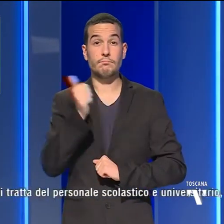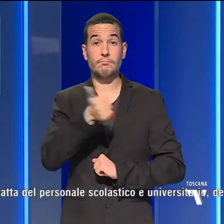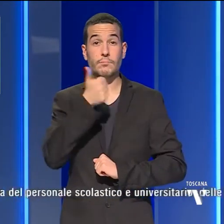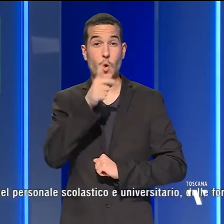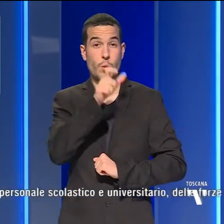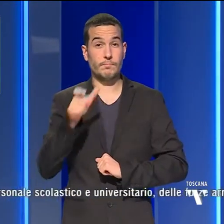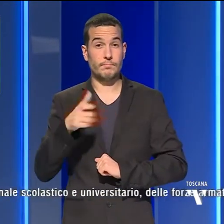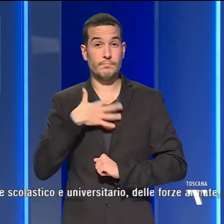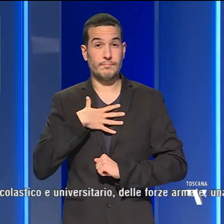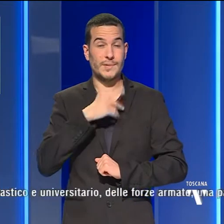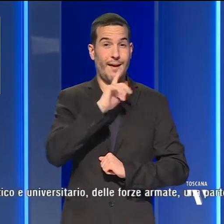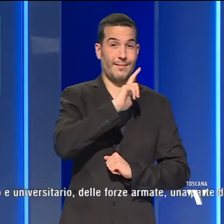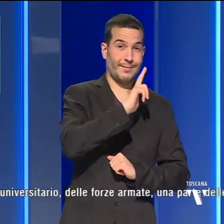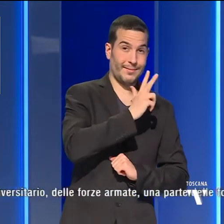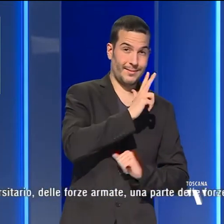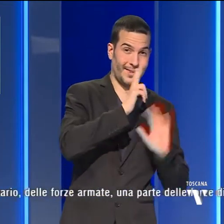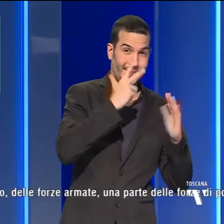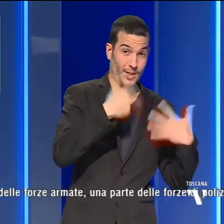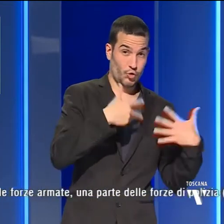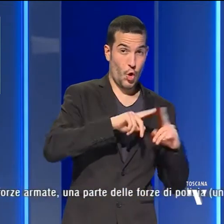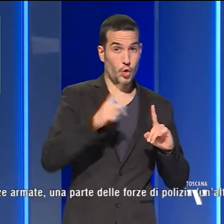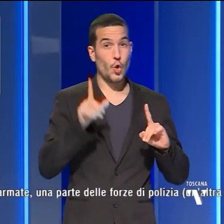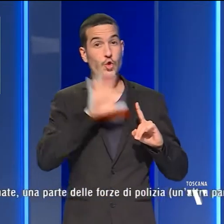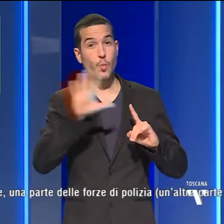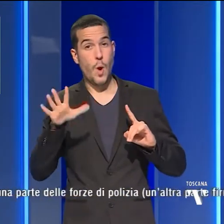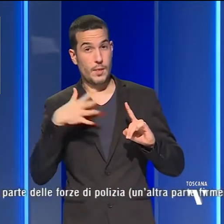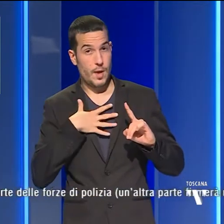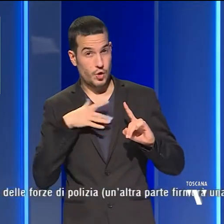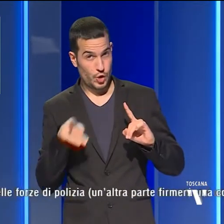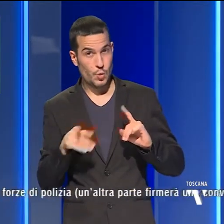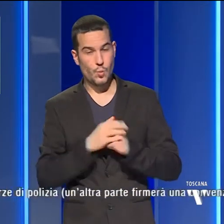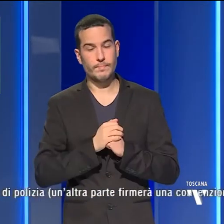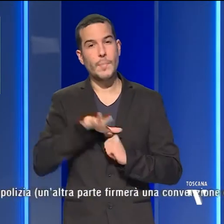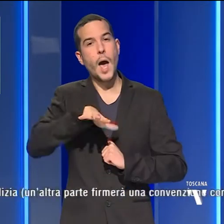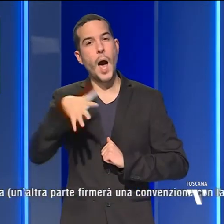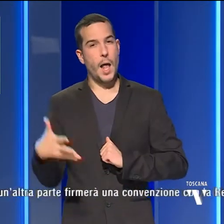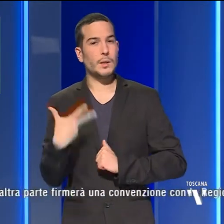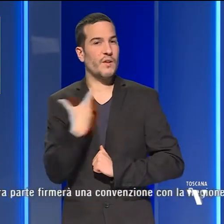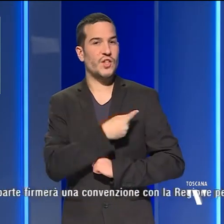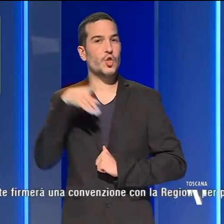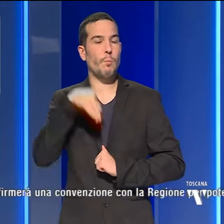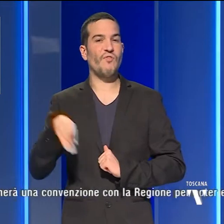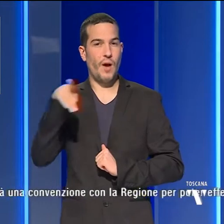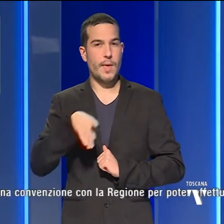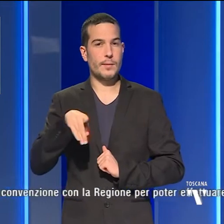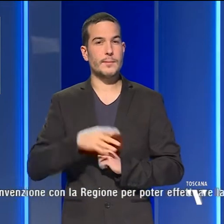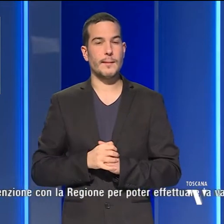età tra 18 e 55 anni. Agli altri sarà fatto invece il vaccino Pfizer.